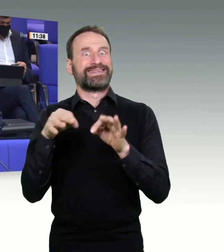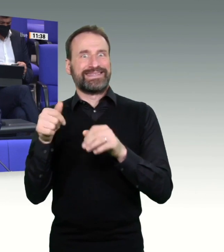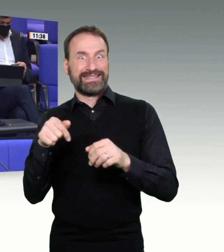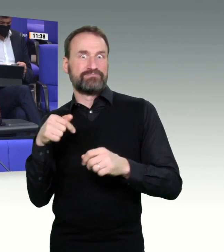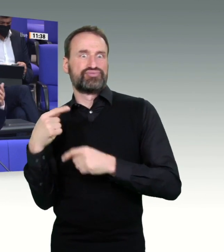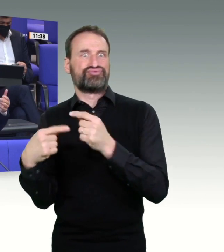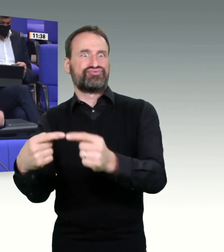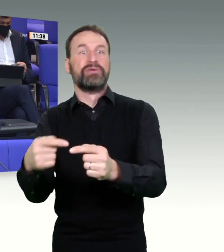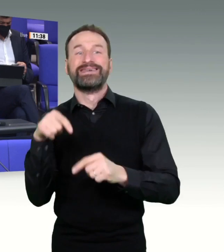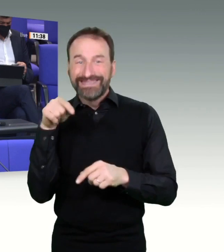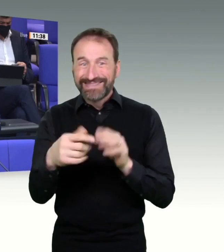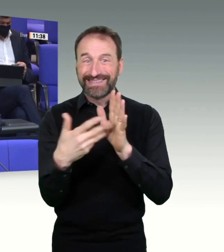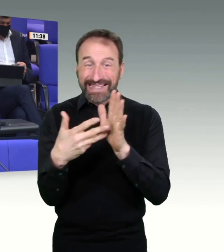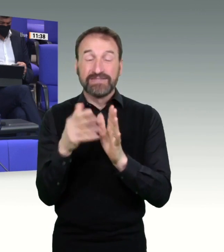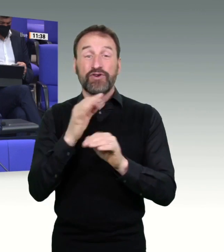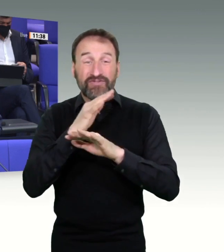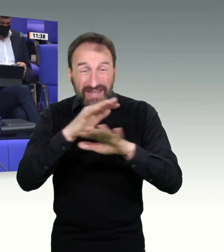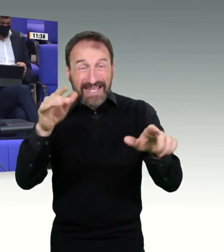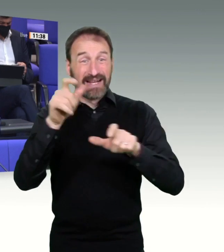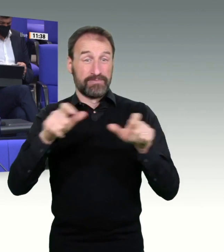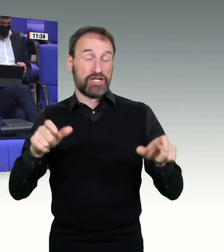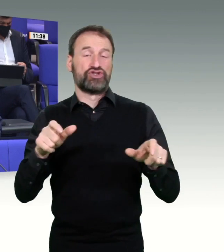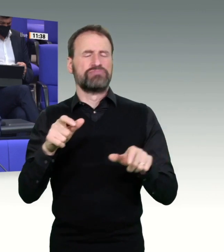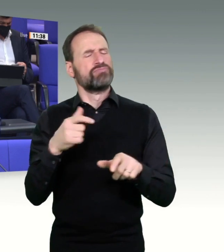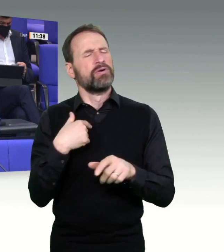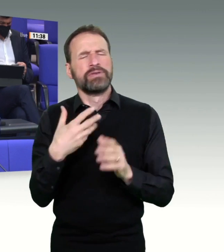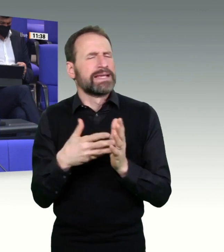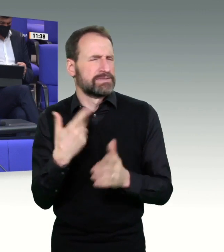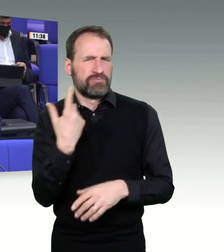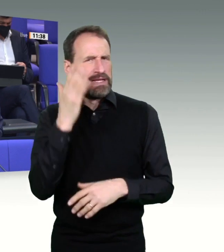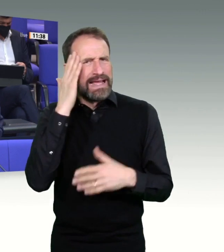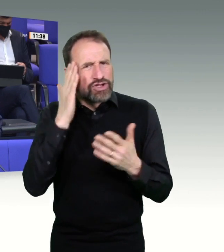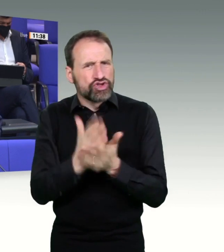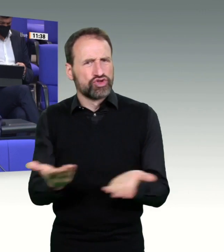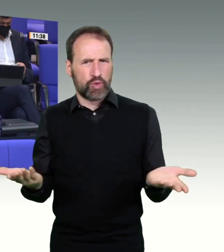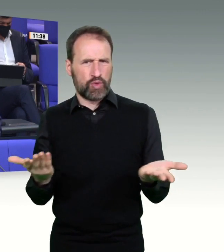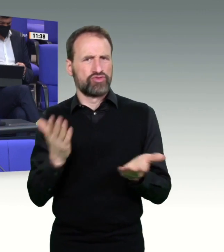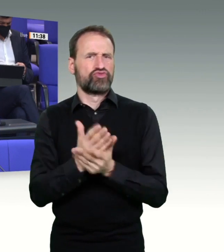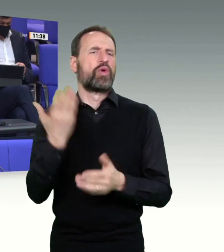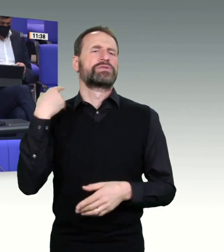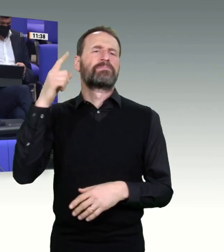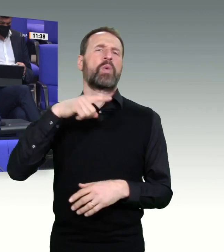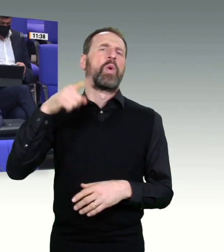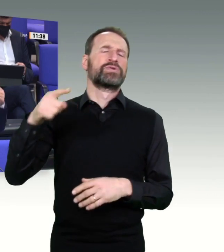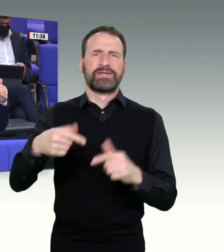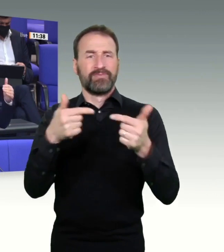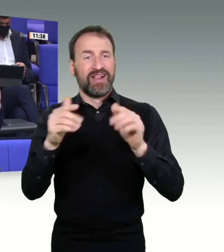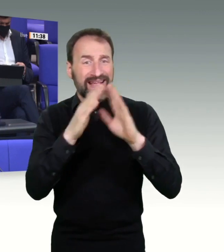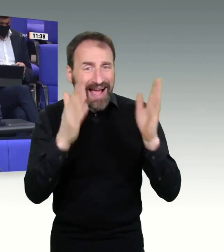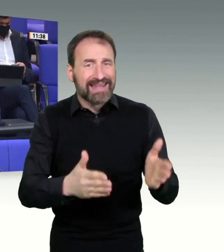Neues. Deshalb wird auch hier bewährt, daran gearbeitet, auch mit bewährten